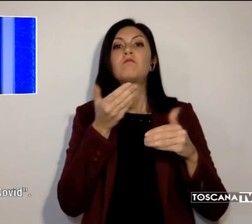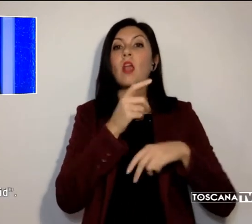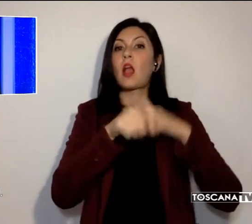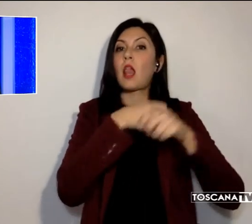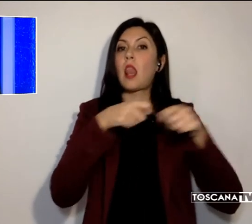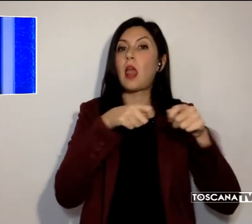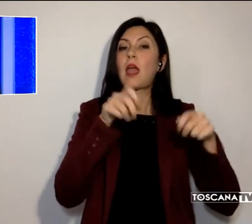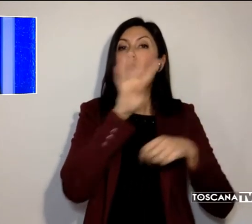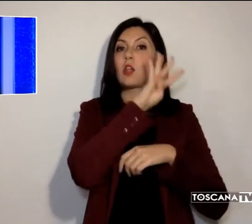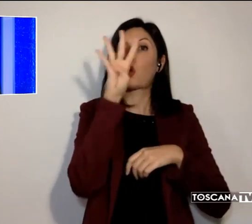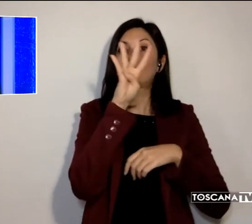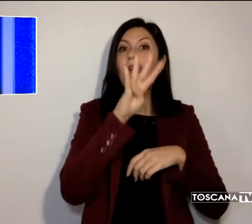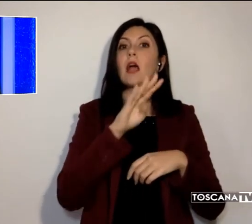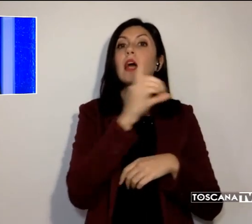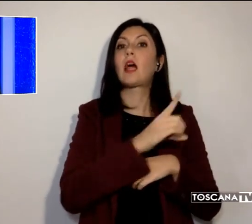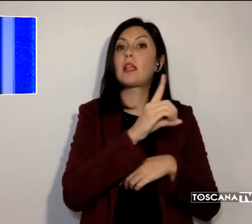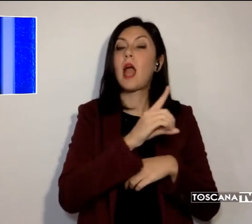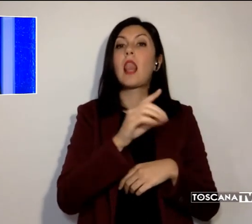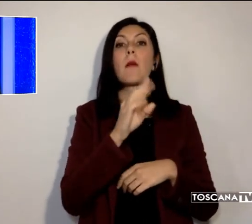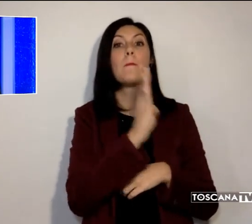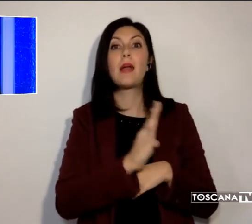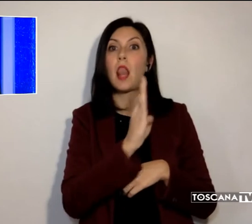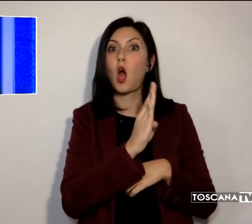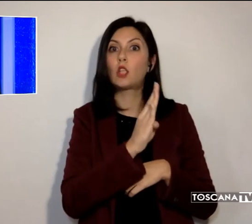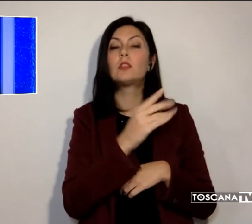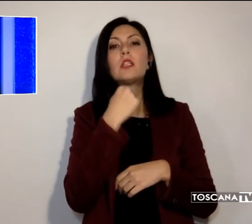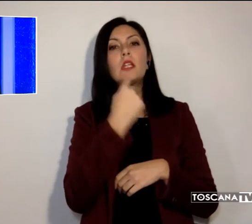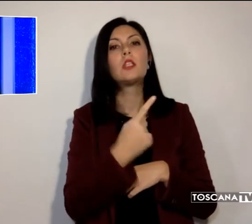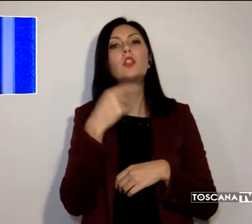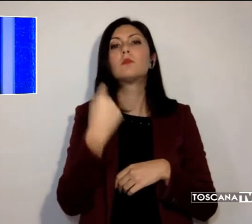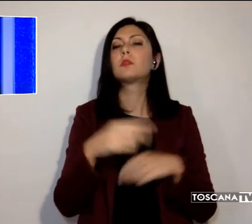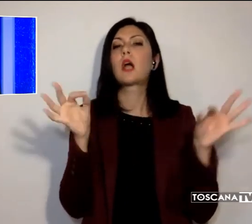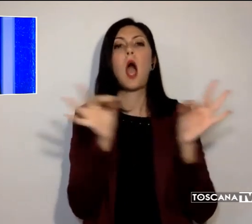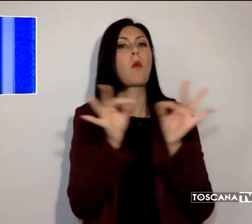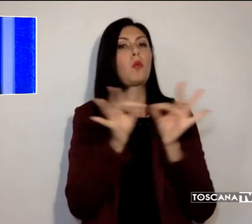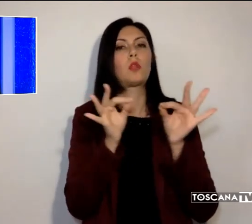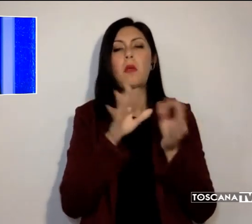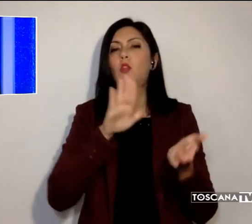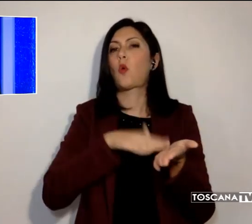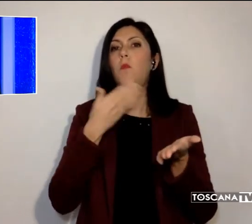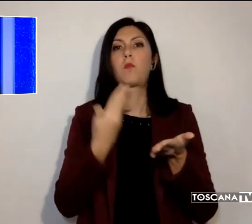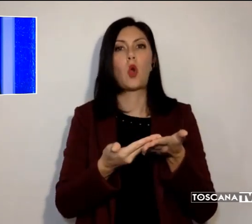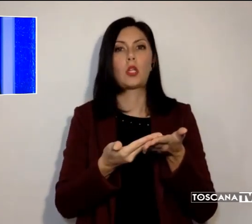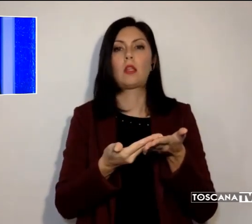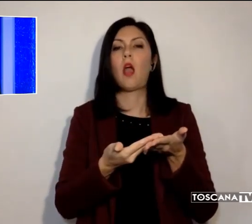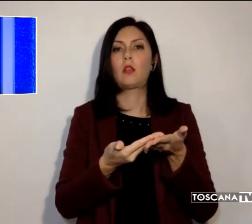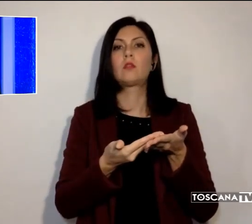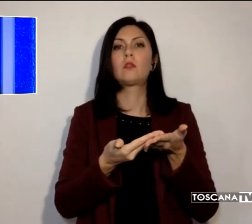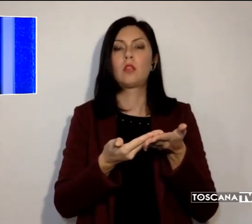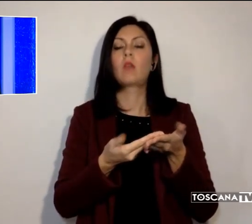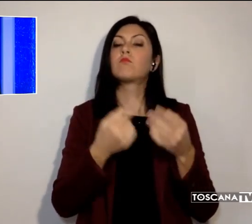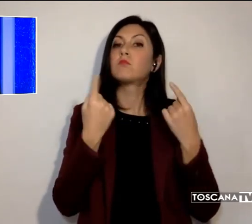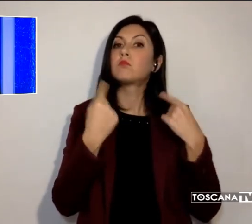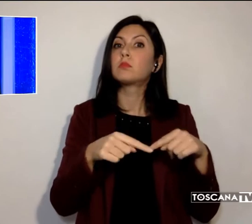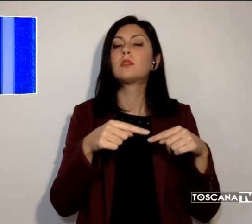Belotti, è stato un appuntamento altamente significativo e propositivo, che ha visto